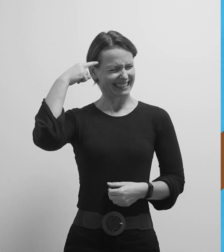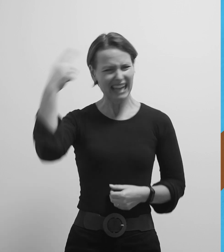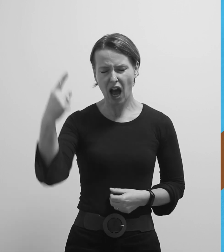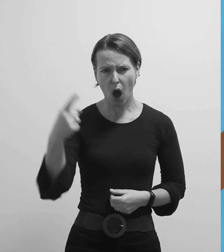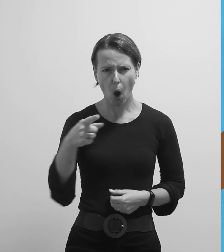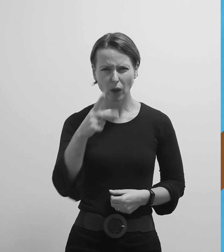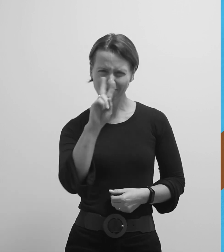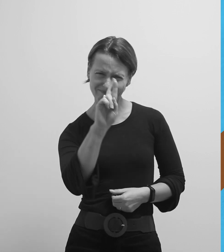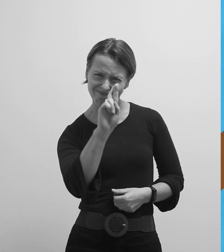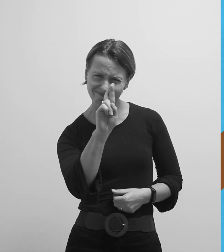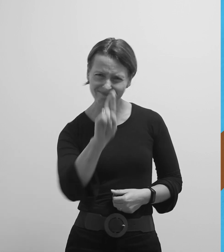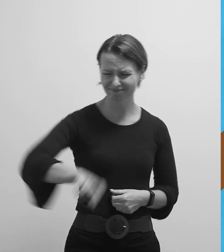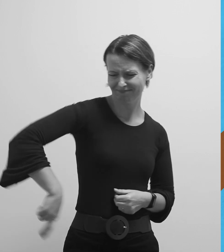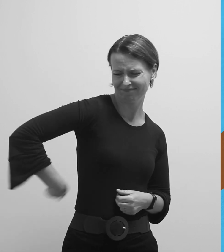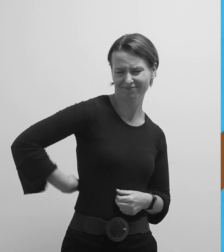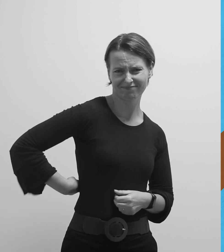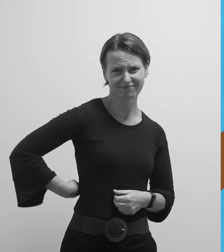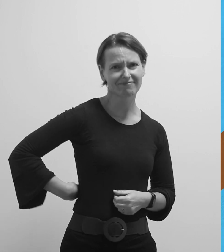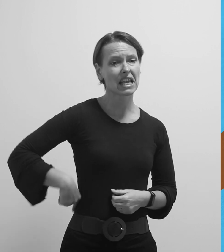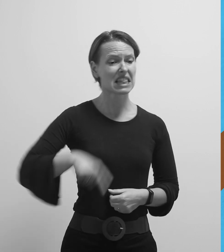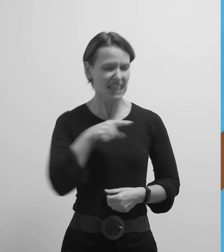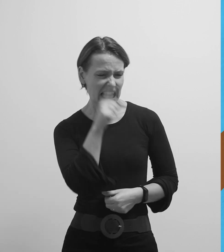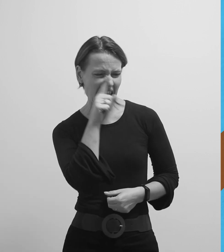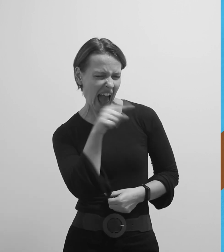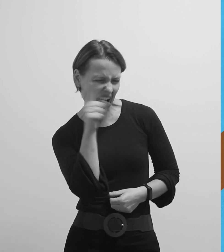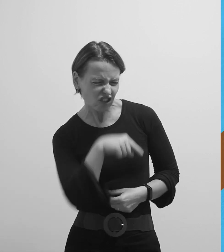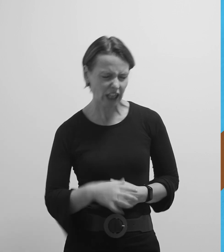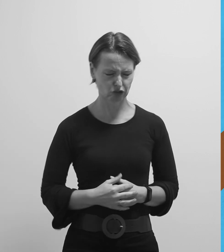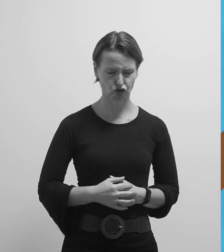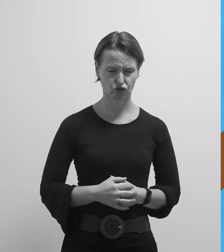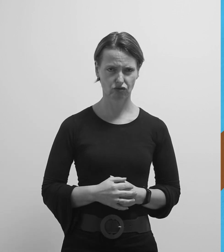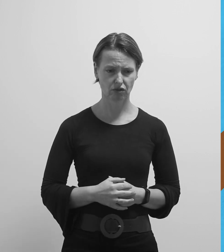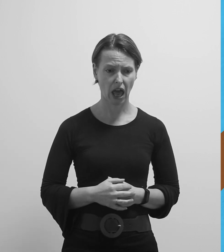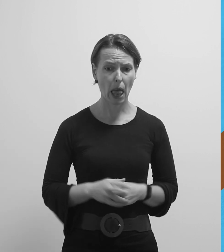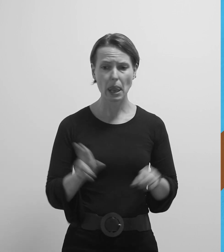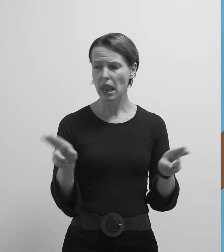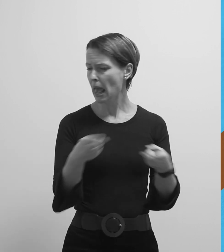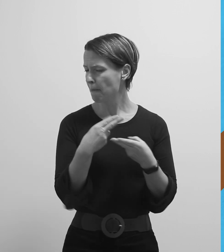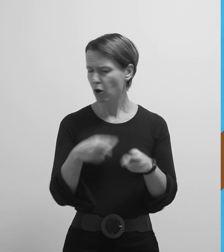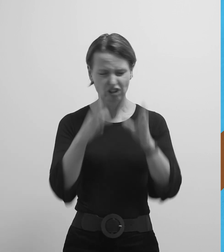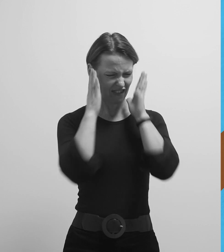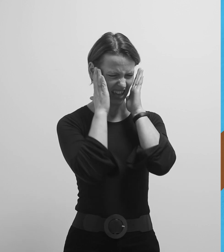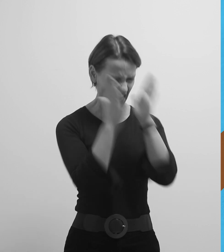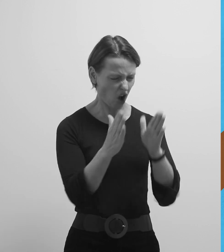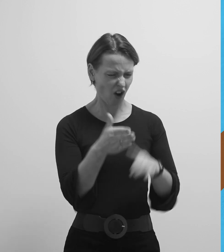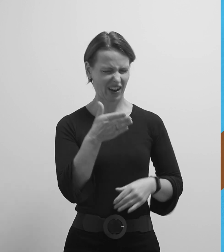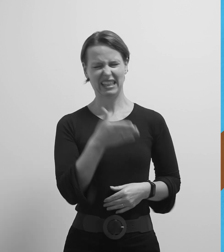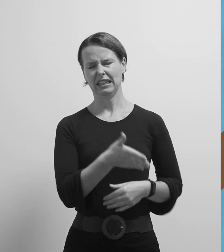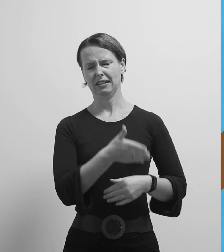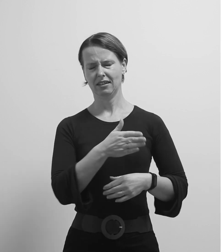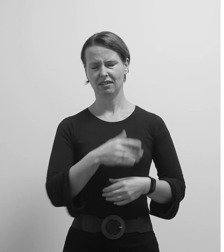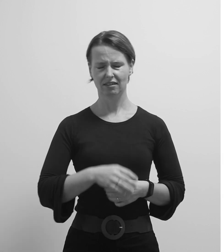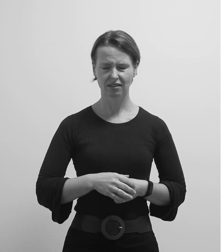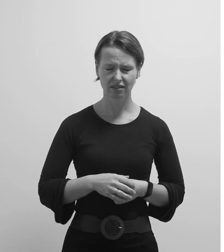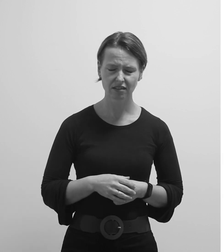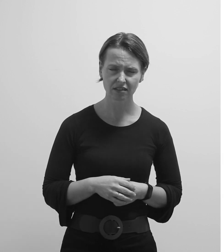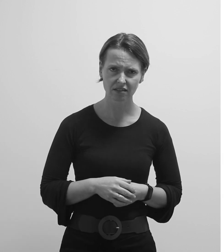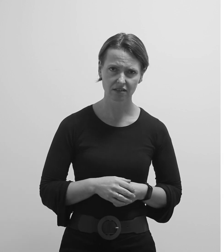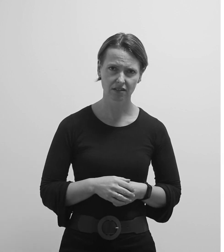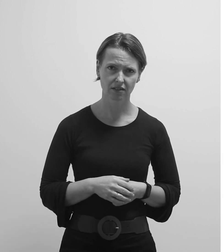Znao sam. Prekrižio si prste. Lažljiv će. Ne može ti se uopće vjerovati.